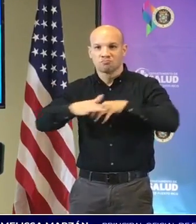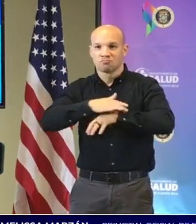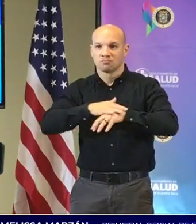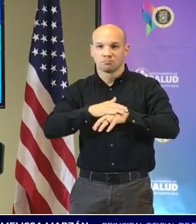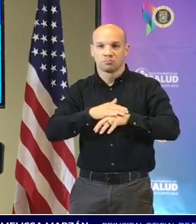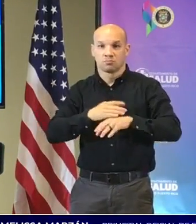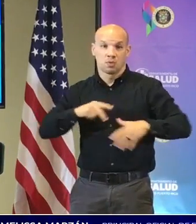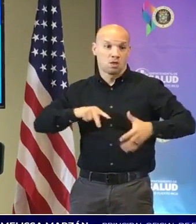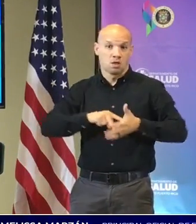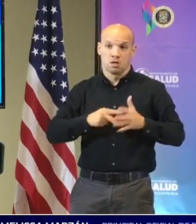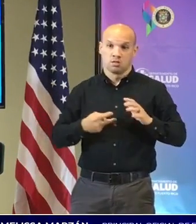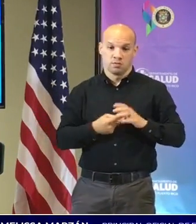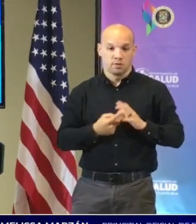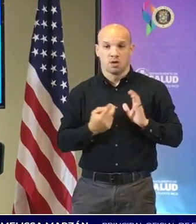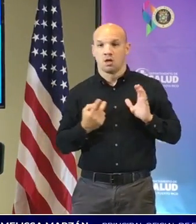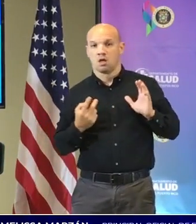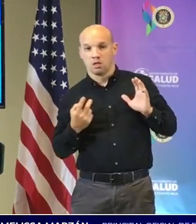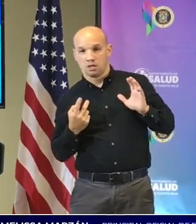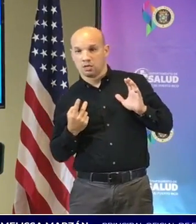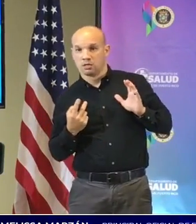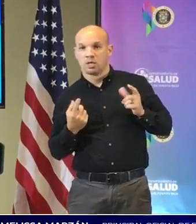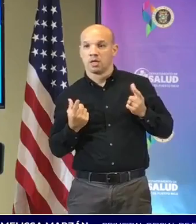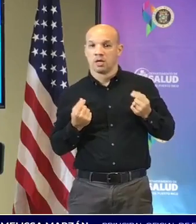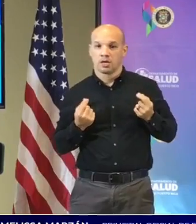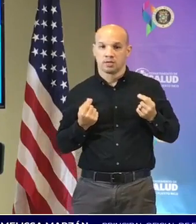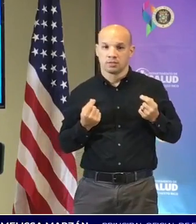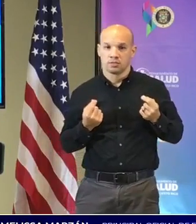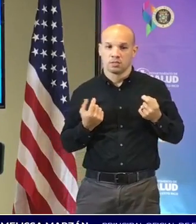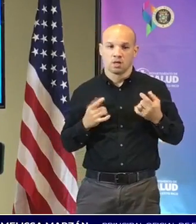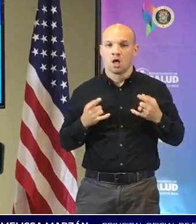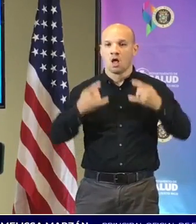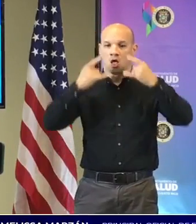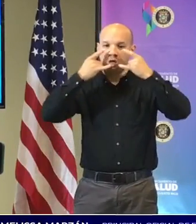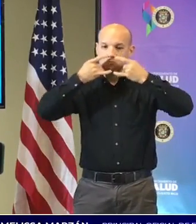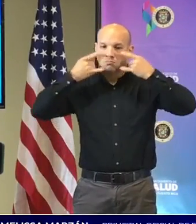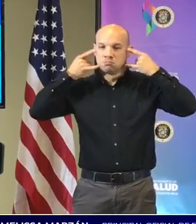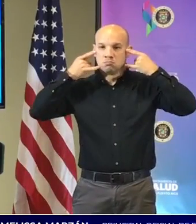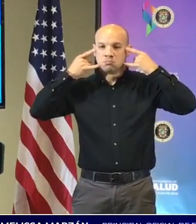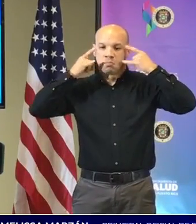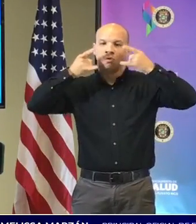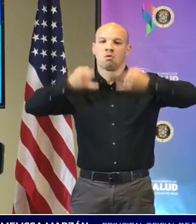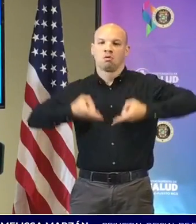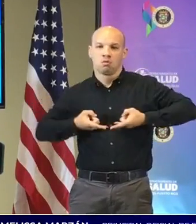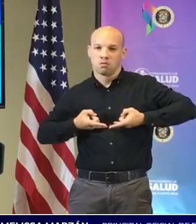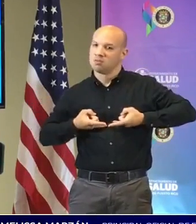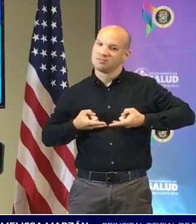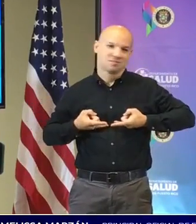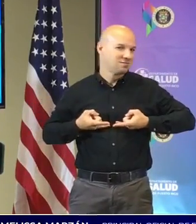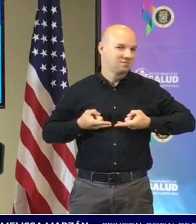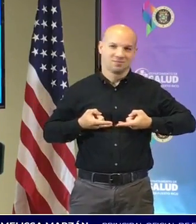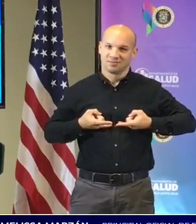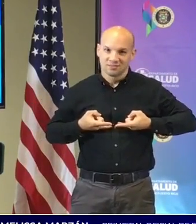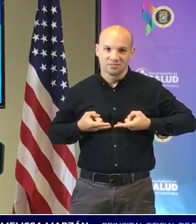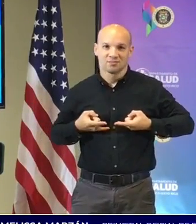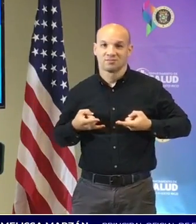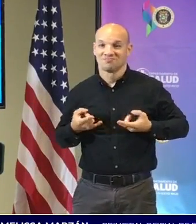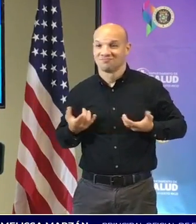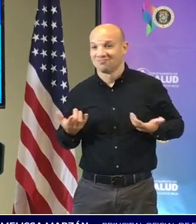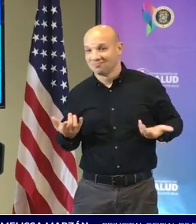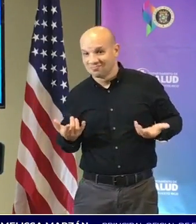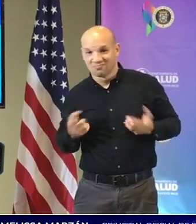descansar en una sola medida de prevención personas que no utilizan las mascarillas cuando están en las actividades no mantienen distanciamiento